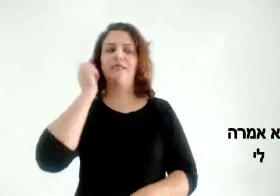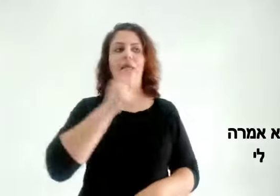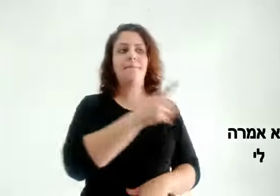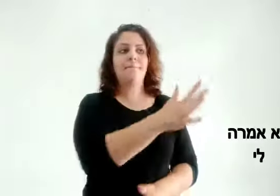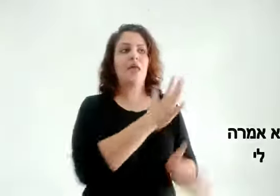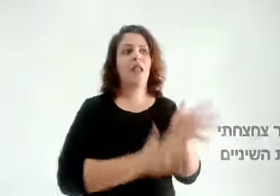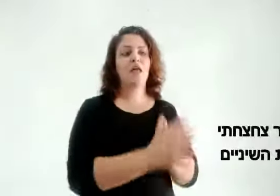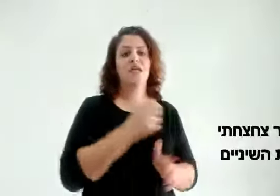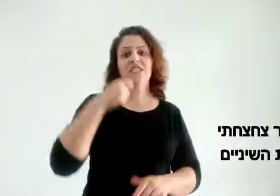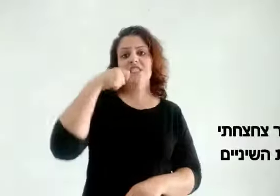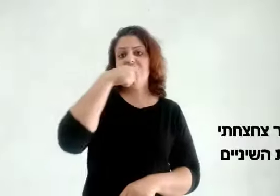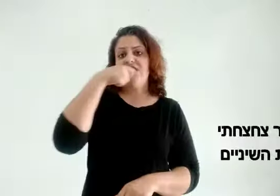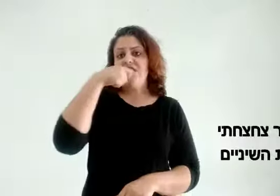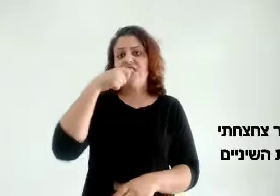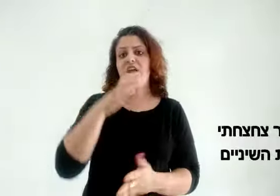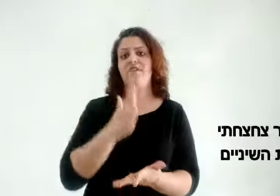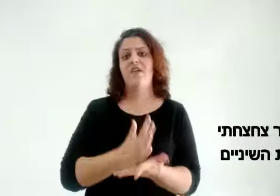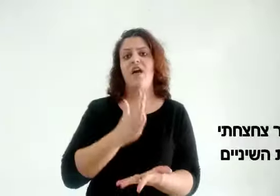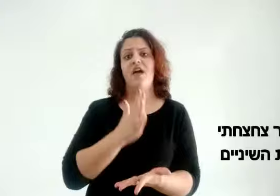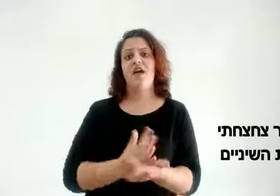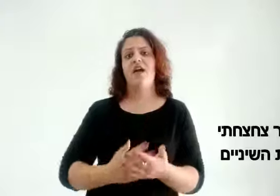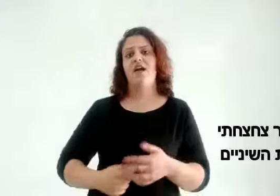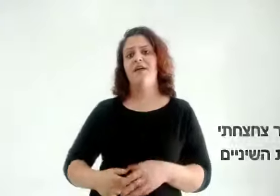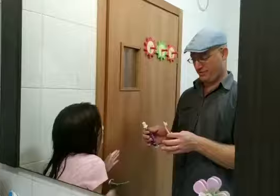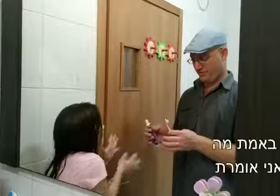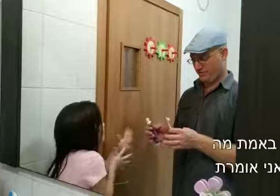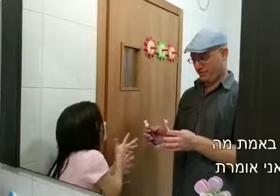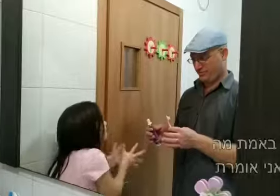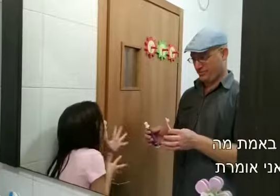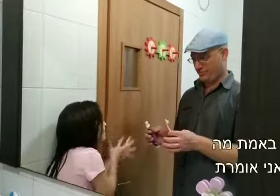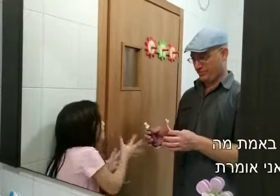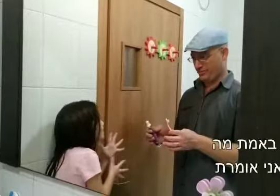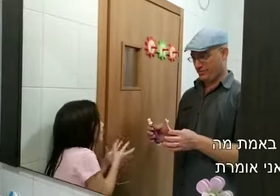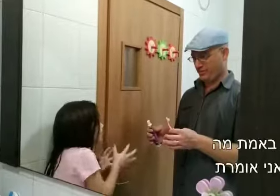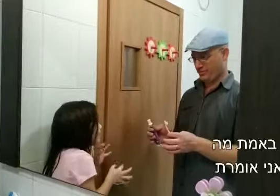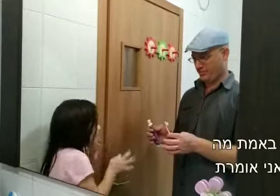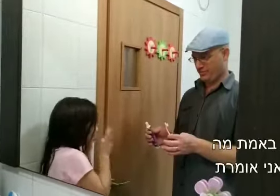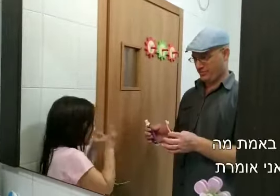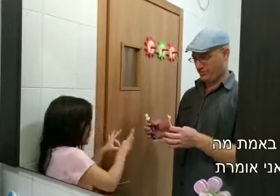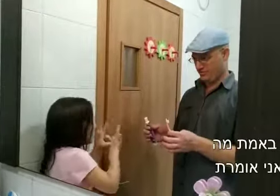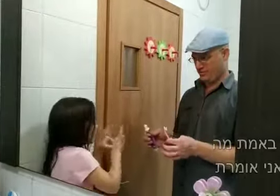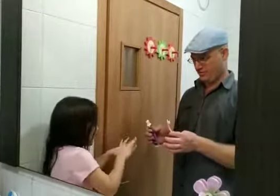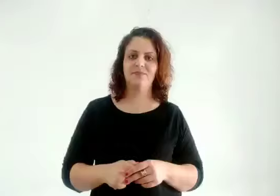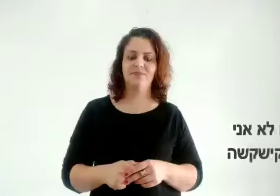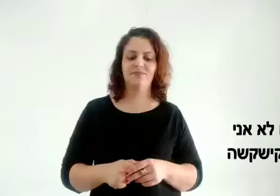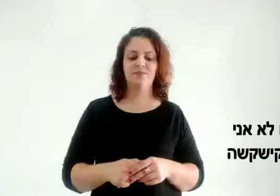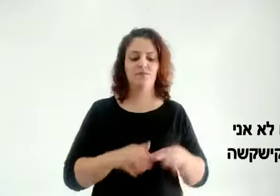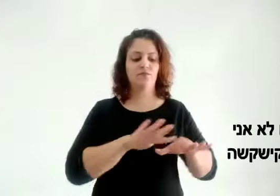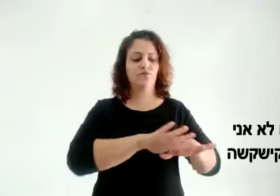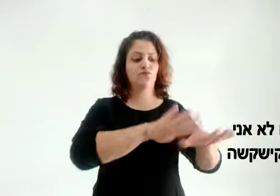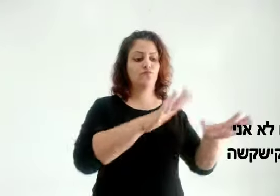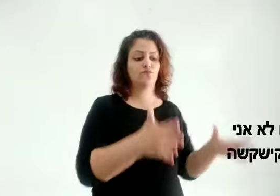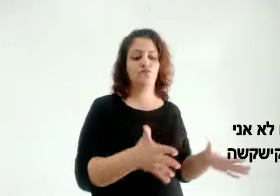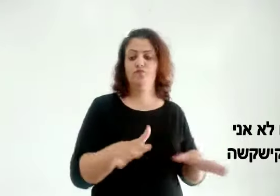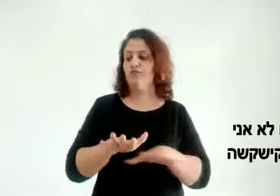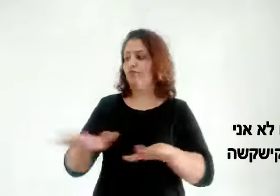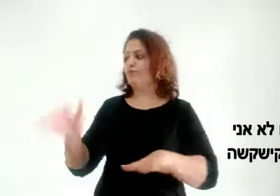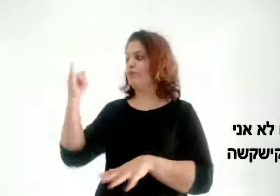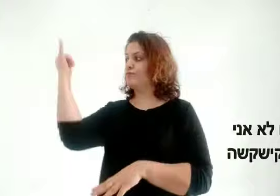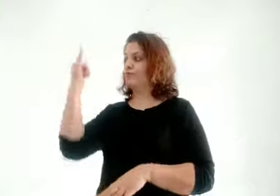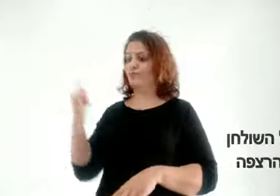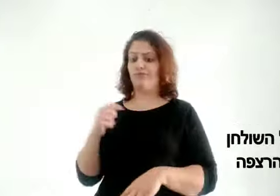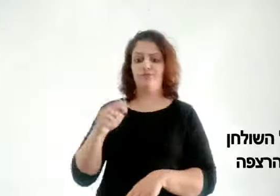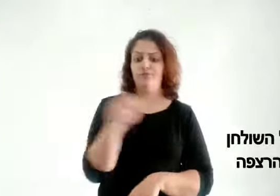היא אמרה לי כבר צחצחתי את השיניים זה באמת מה שאני אומרת זו לא